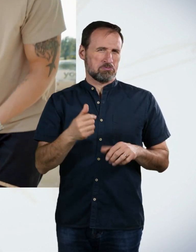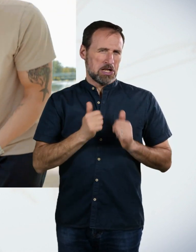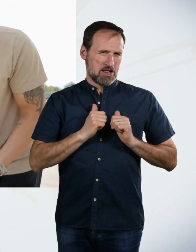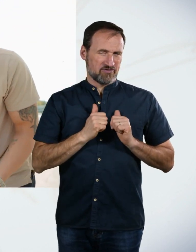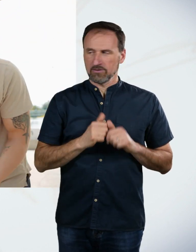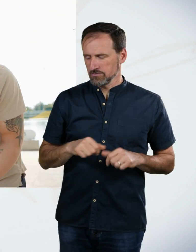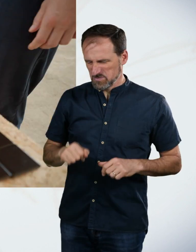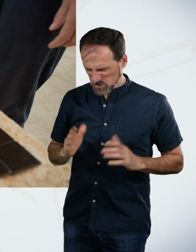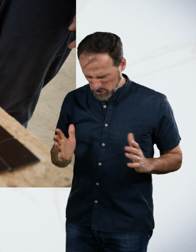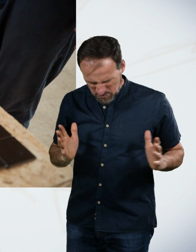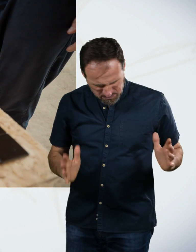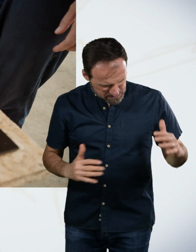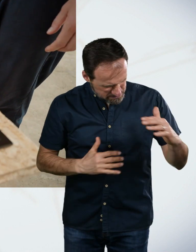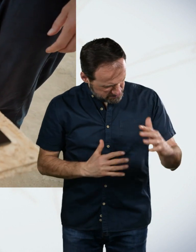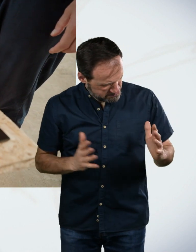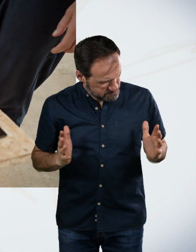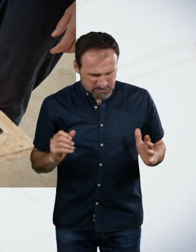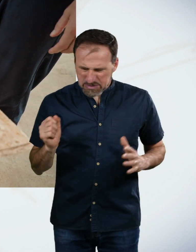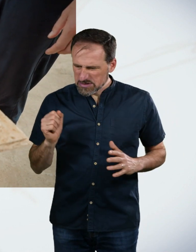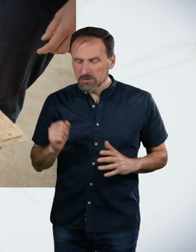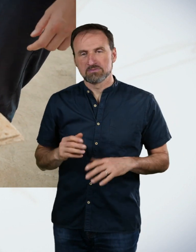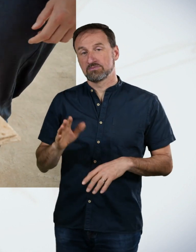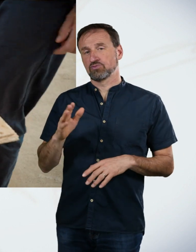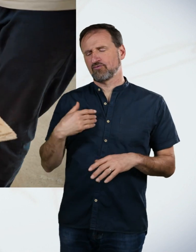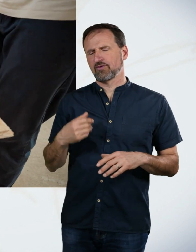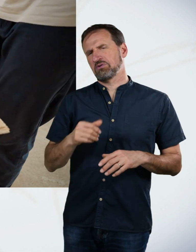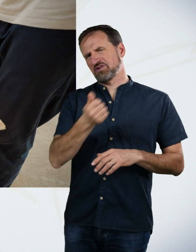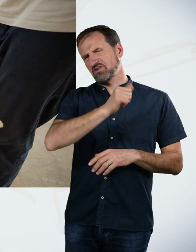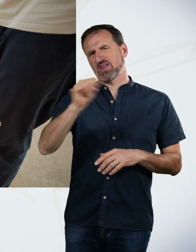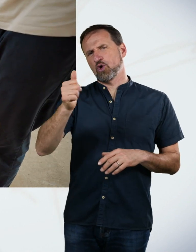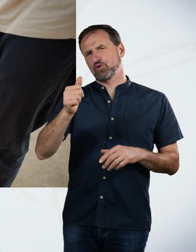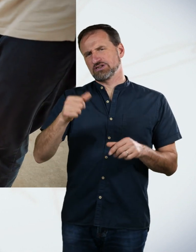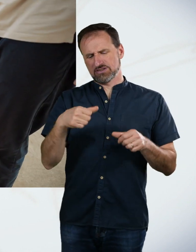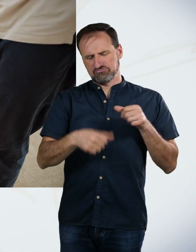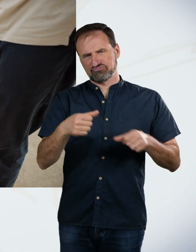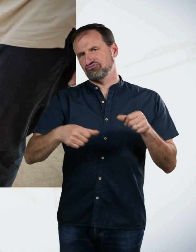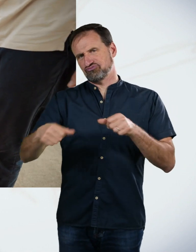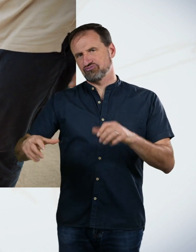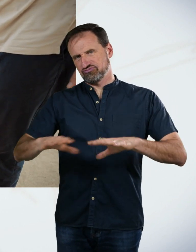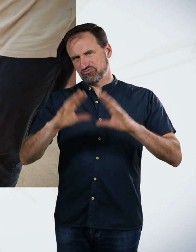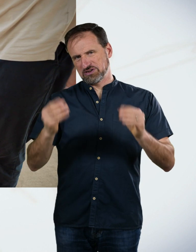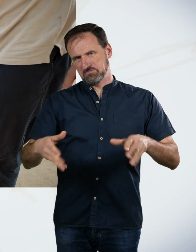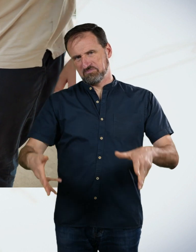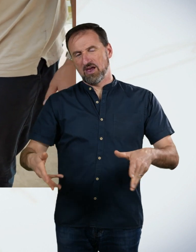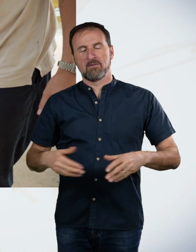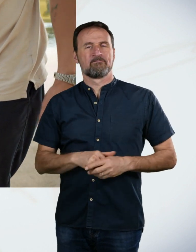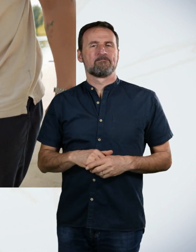Das waren so Pi mal Daumen 1000 Mosaiksteine. Das ist richtig. Eins, zwei, drei, vier, fünf, sechs, sieben. Eins,